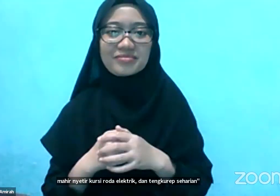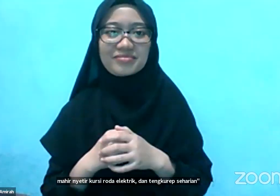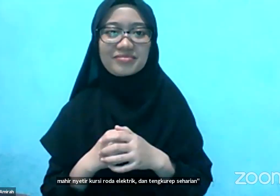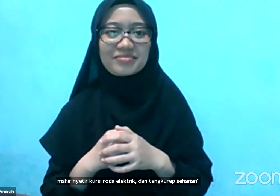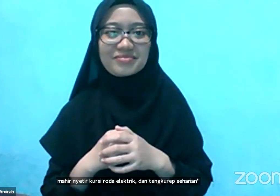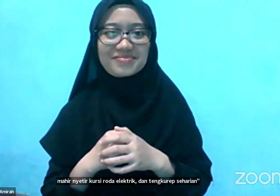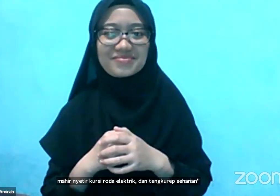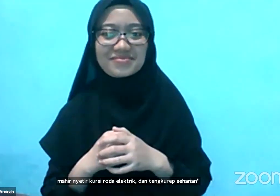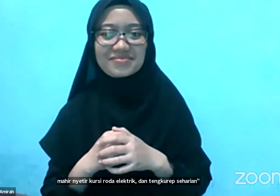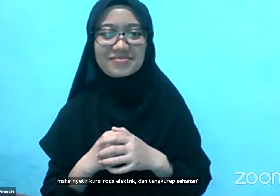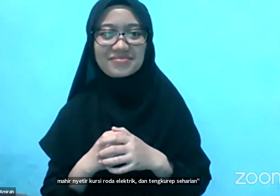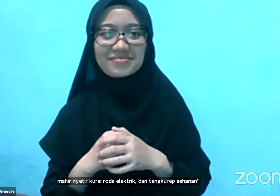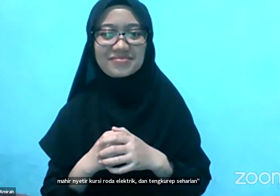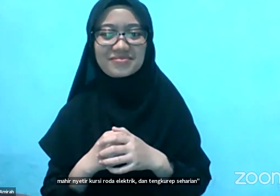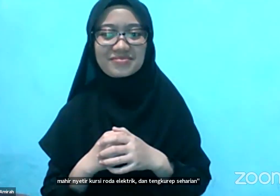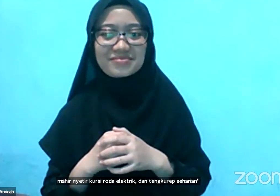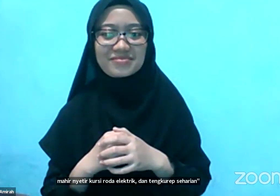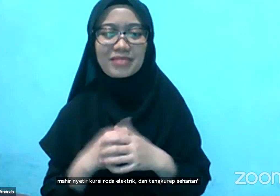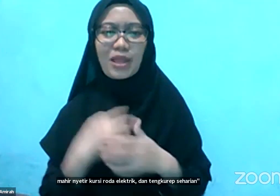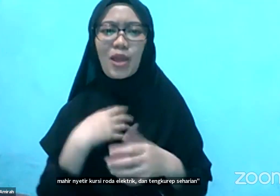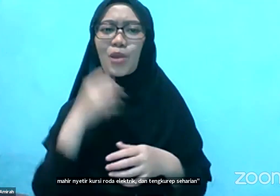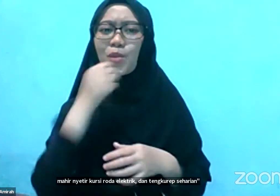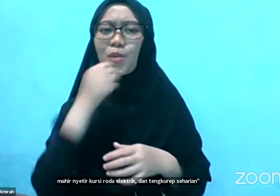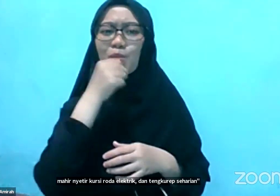Aduh Batuk semua tuh